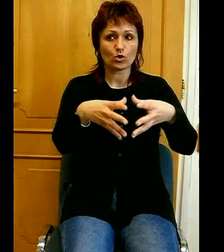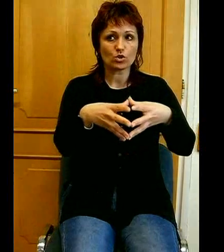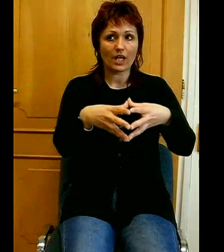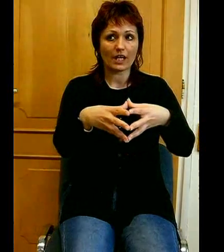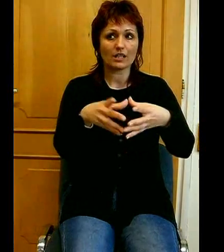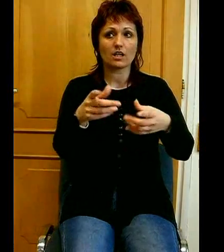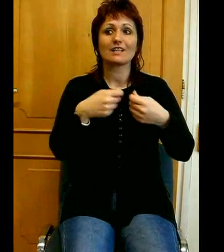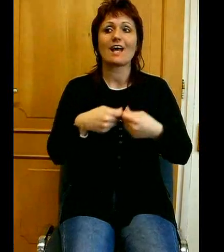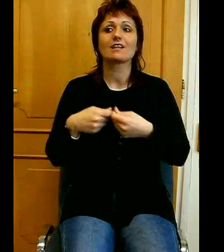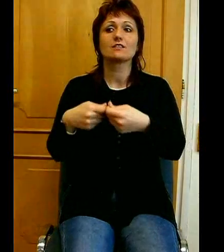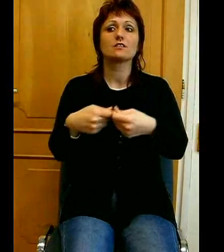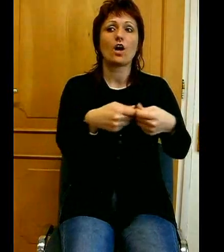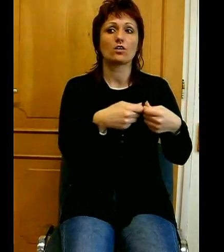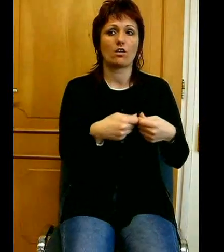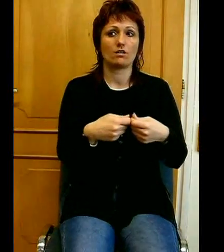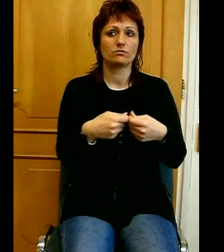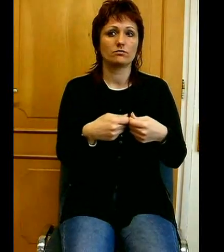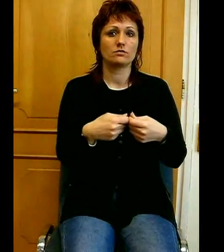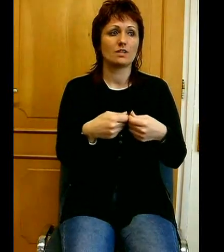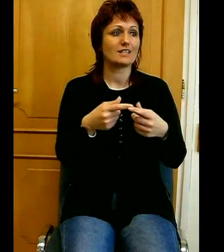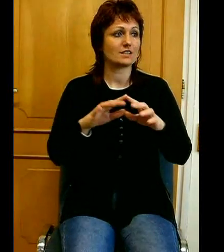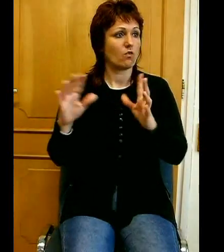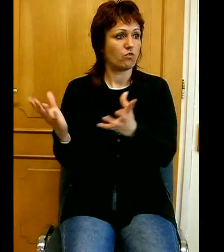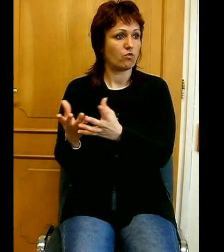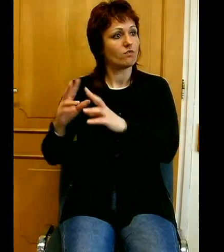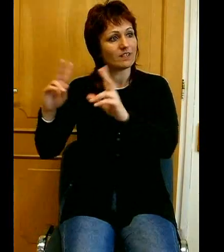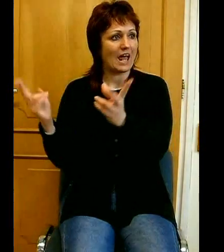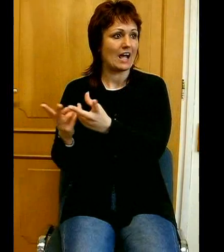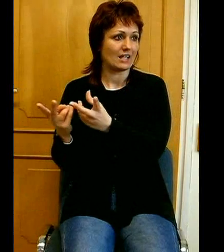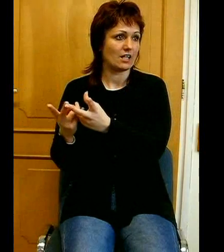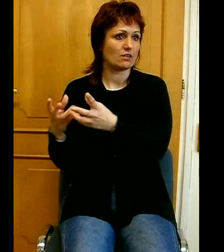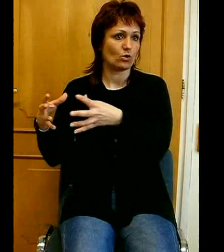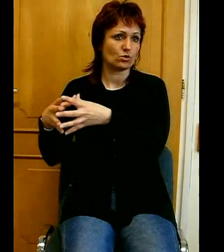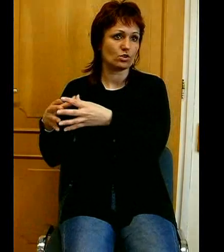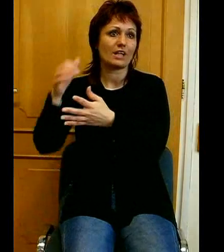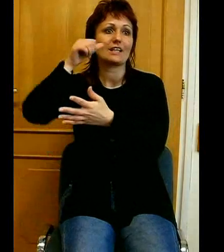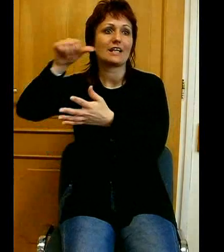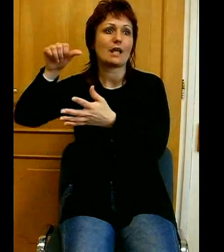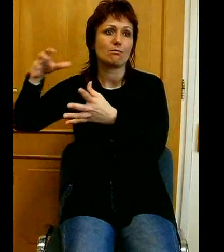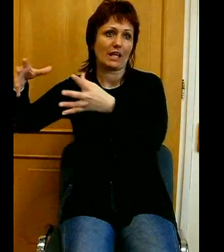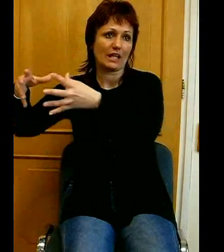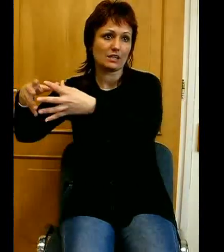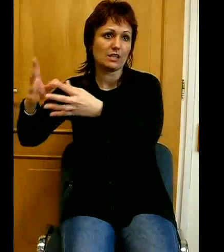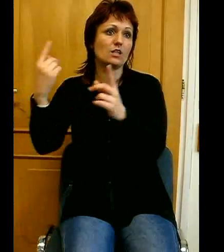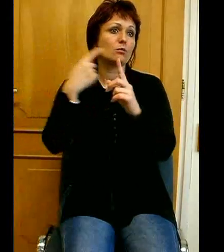tadja. Ezért a földi, világi közösségért is, a népéért, meg az Isten népéért is